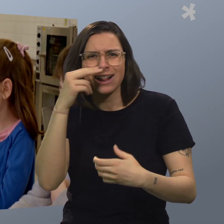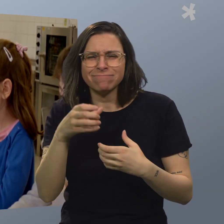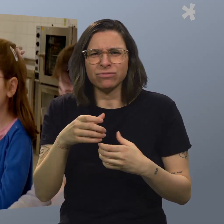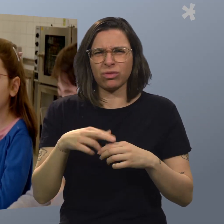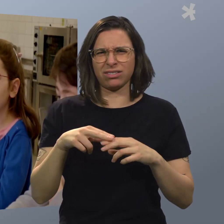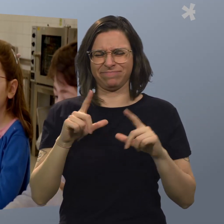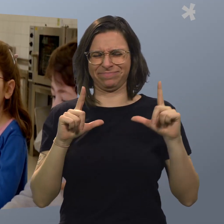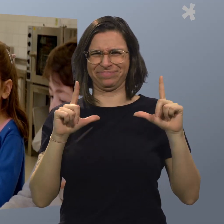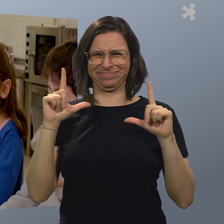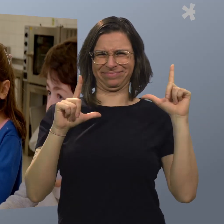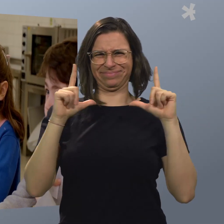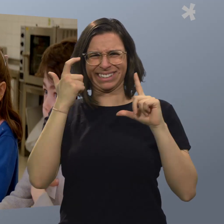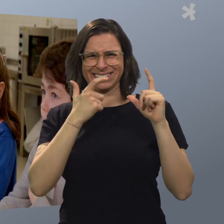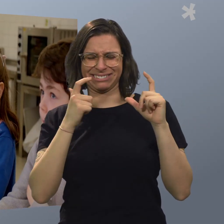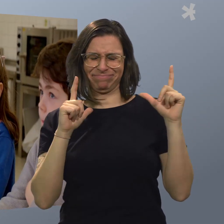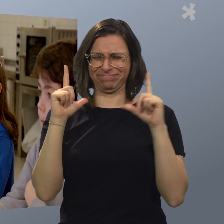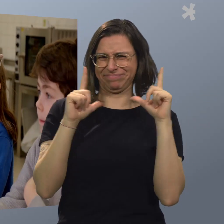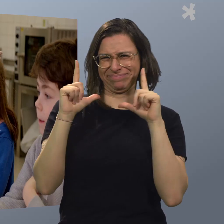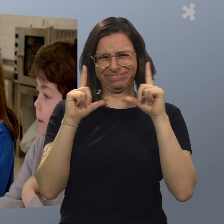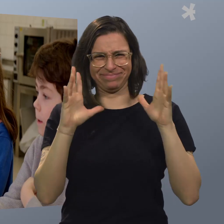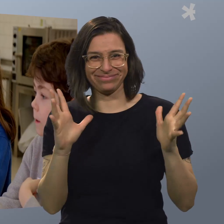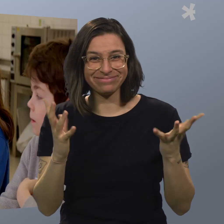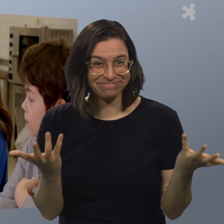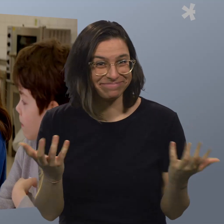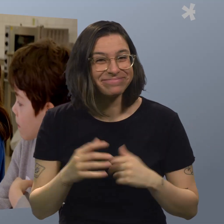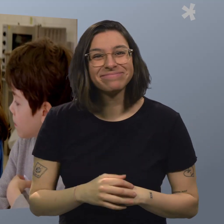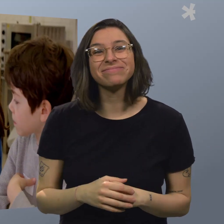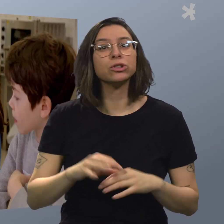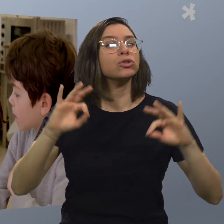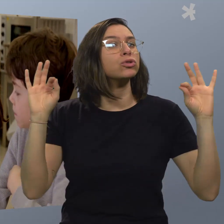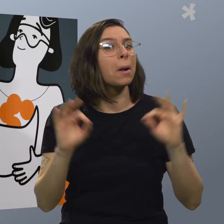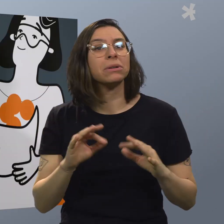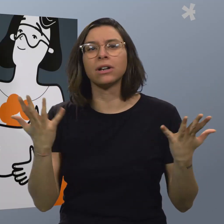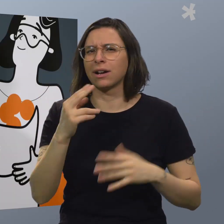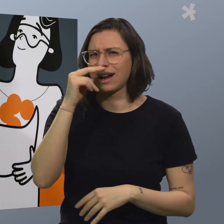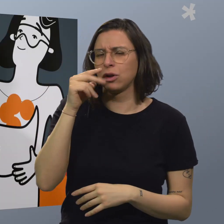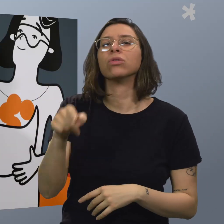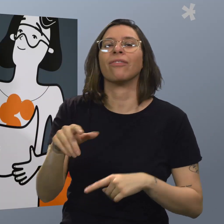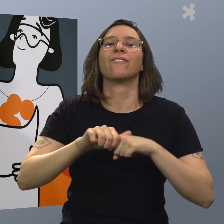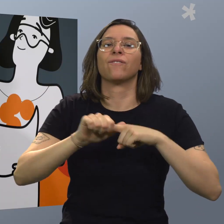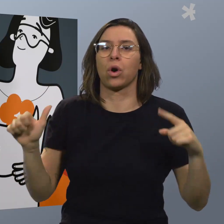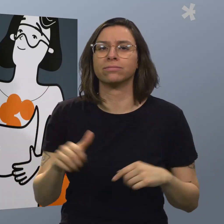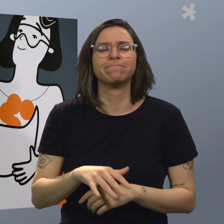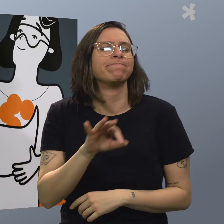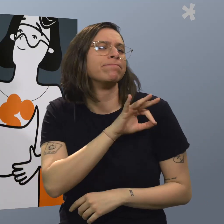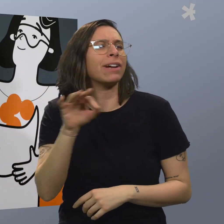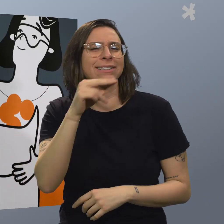riechen und man manchmal die verzogenen Gesichter dann sieht meistens. Der schlimmste Geruch ist die Wurst.